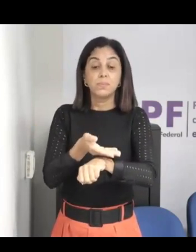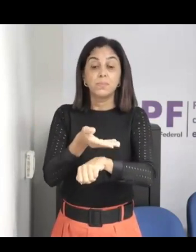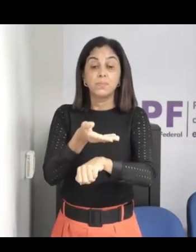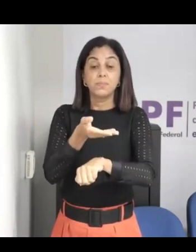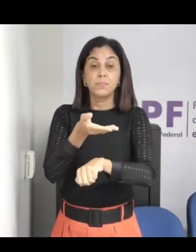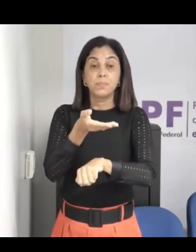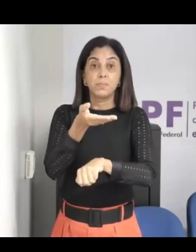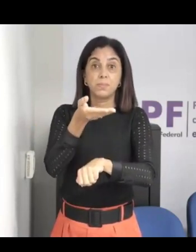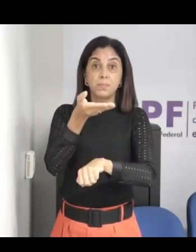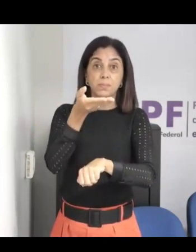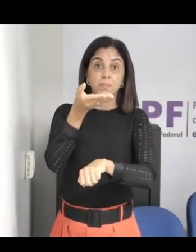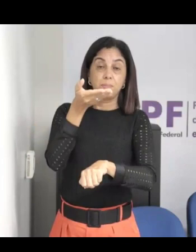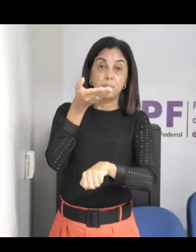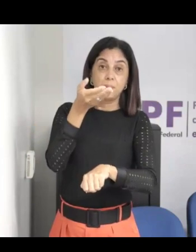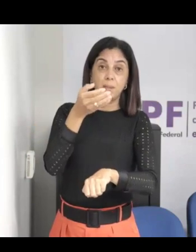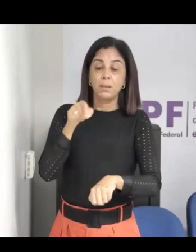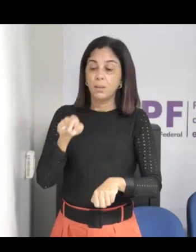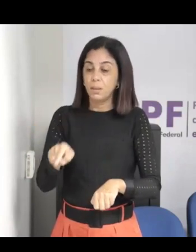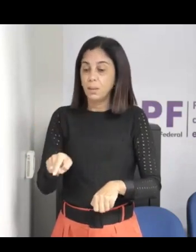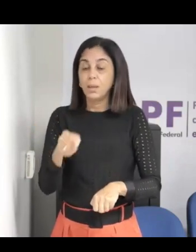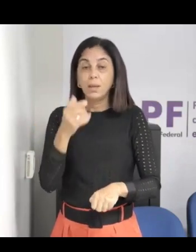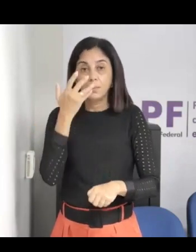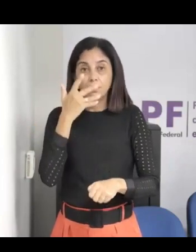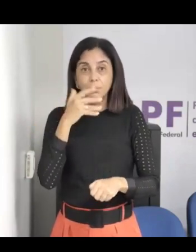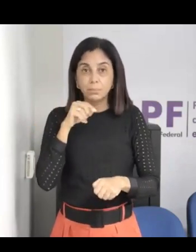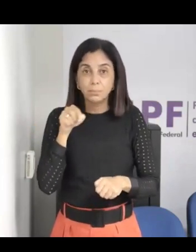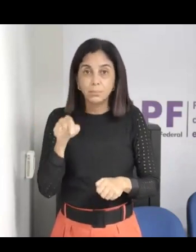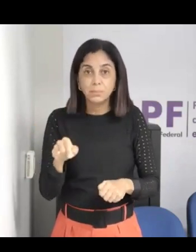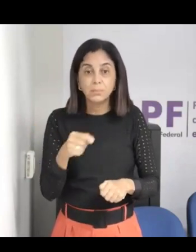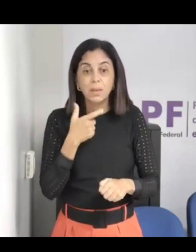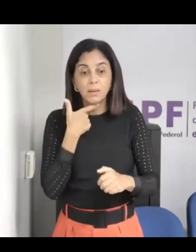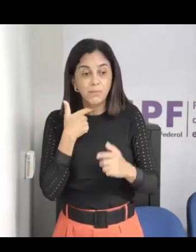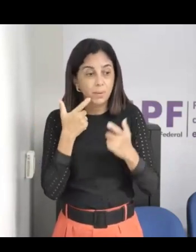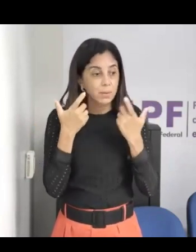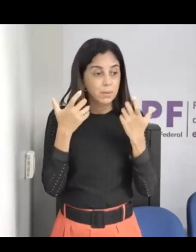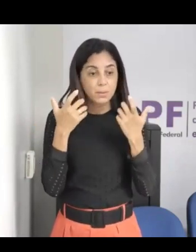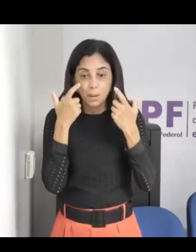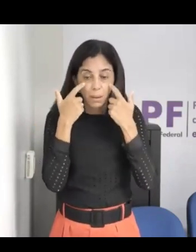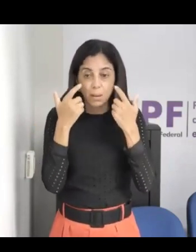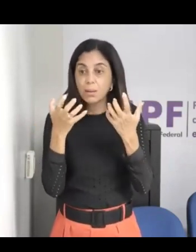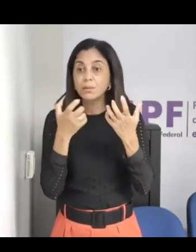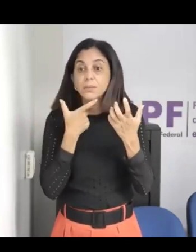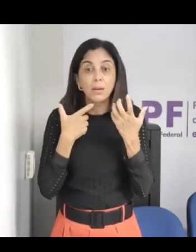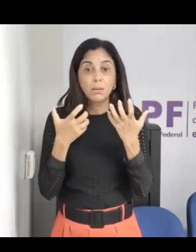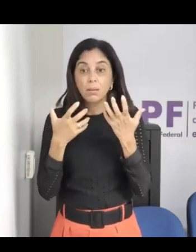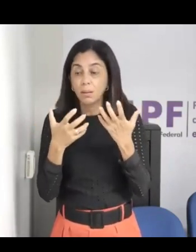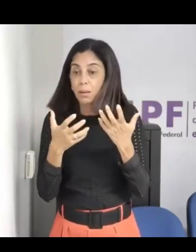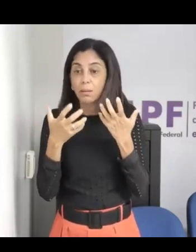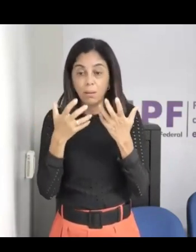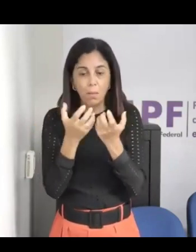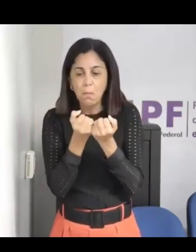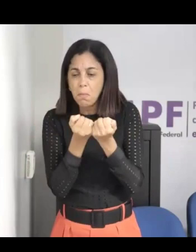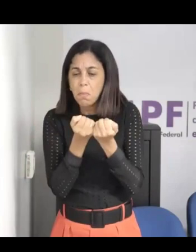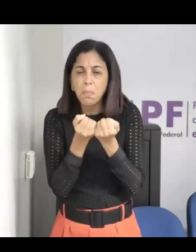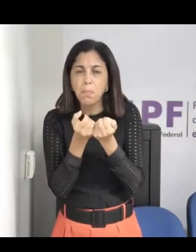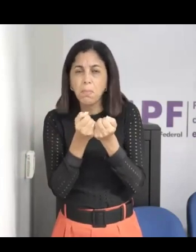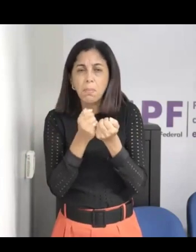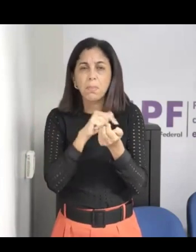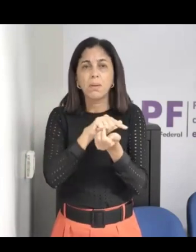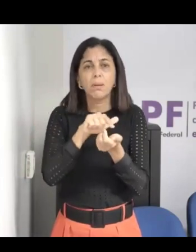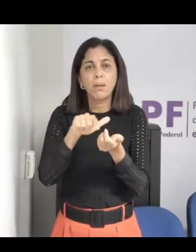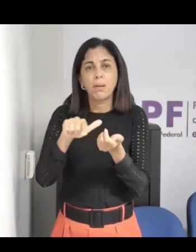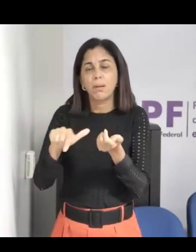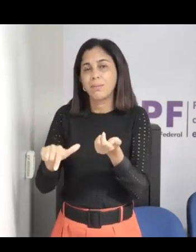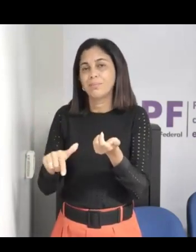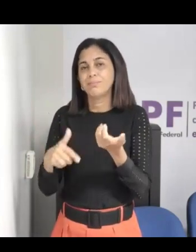é quando ela começa a ter um transtorno por excesso de jogos, por jogar muito na internet, então, aí tem uma série de outros sintomas que a criança